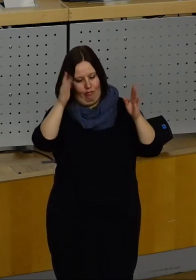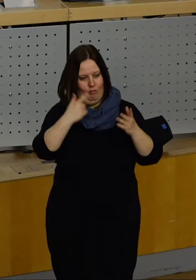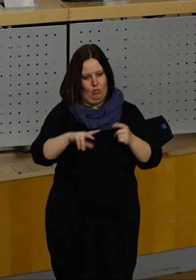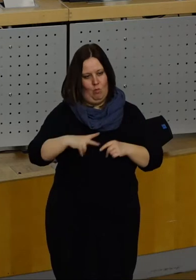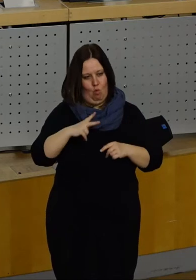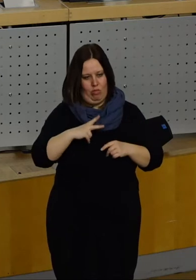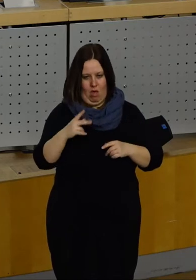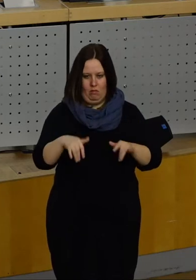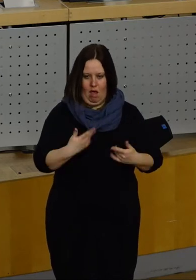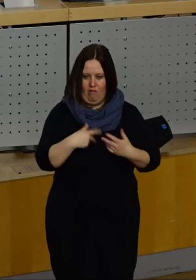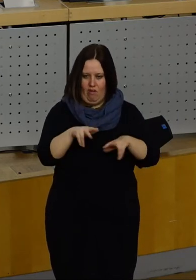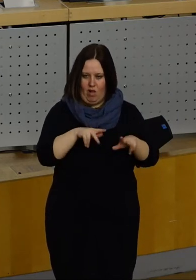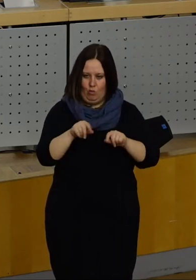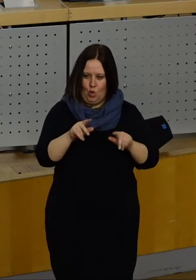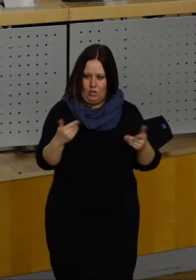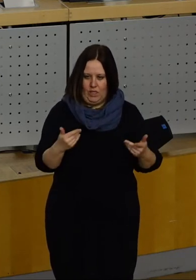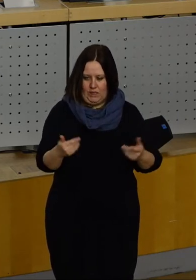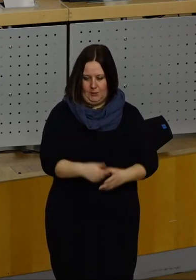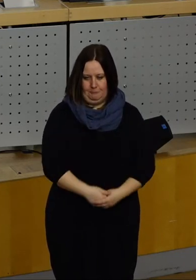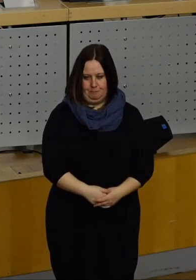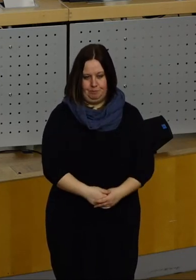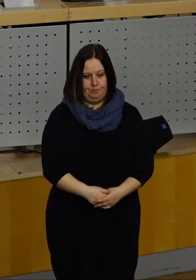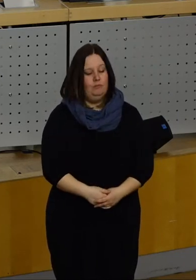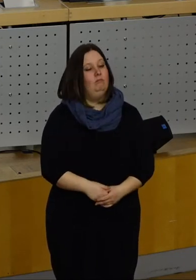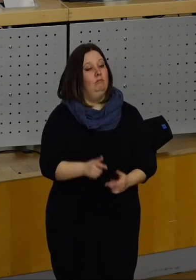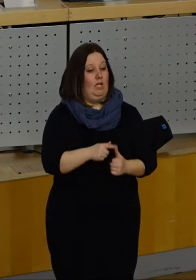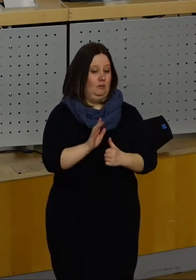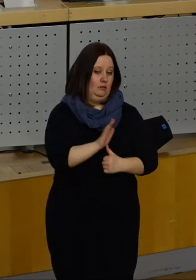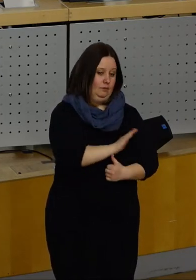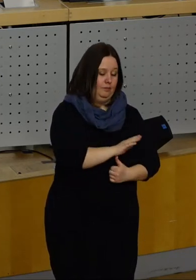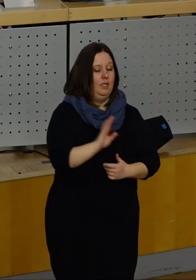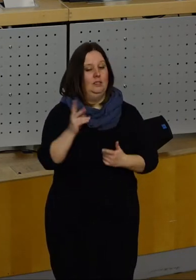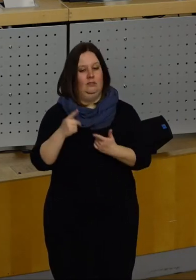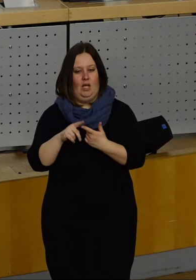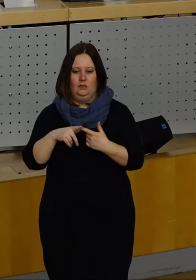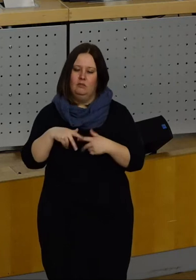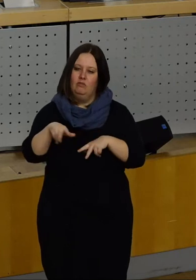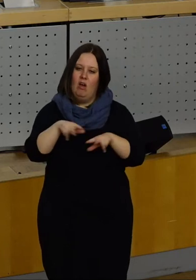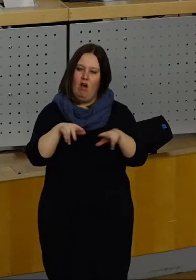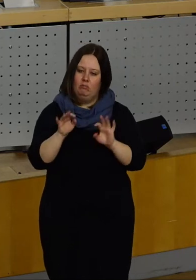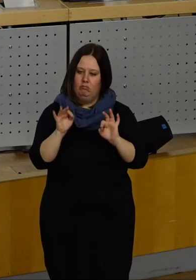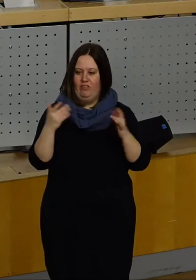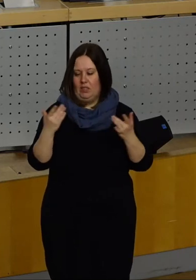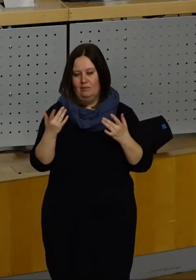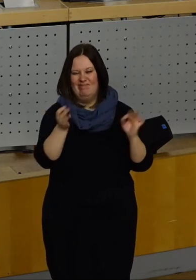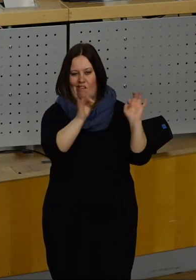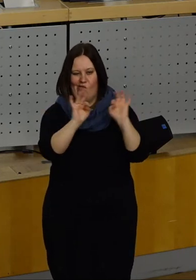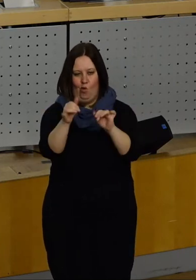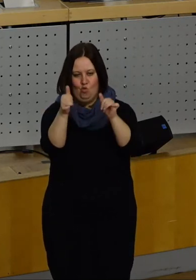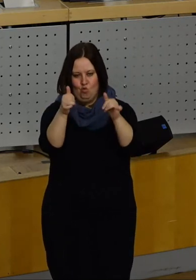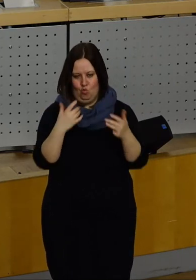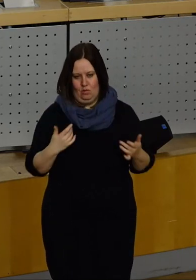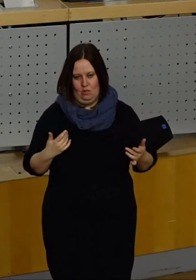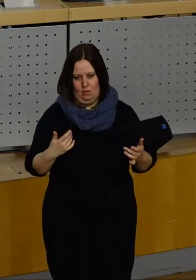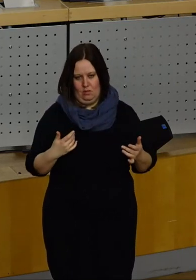modernes Selbstverständnis von Verwaltung mitbringen. Zweitens, eine gute Verwaltung erkennt man an einer guten Führung. Das